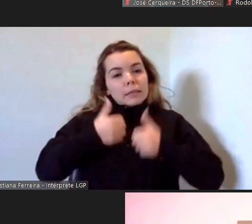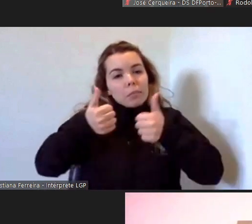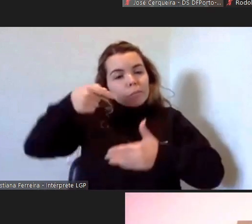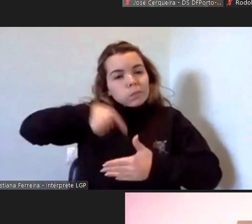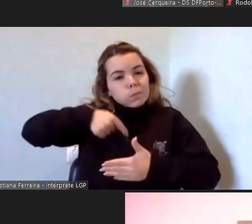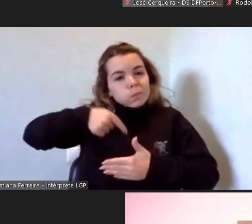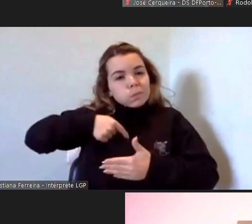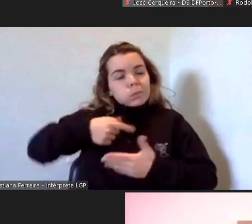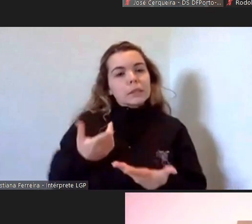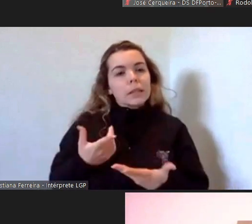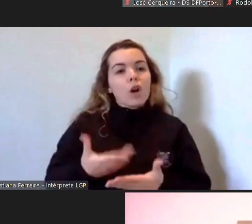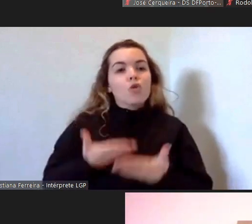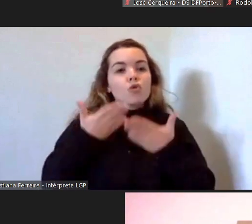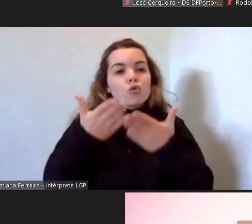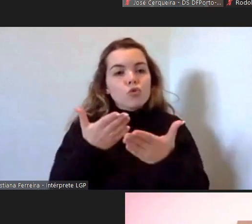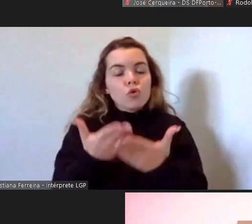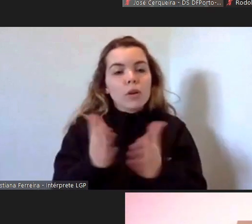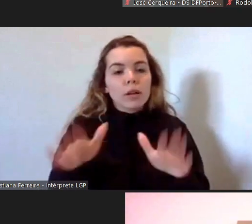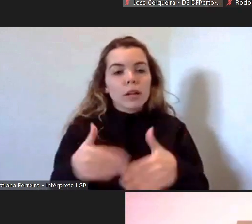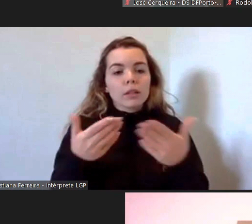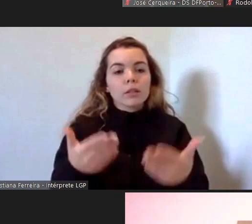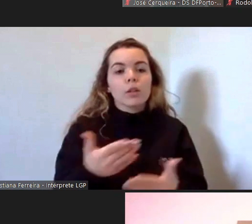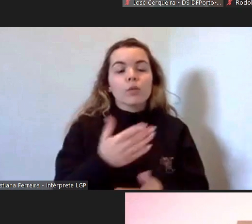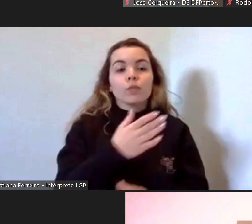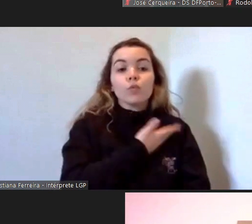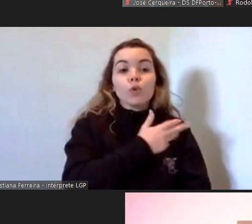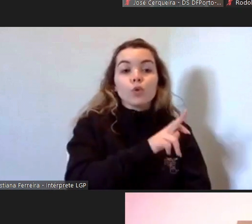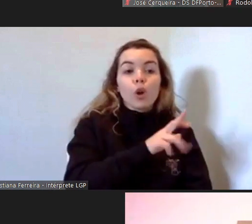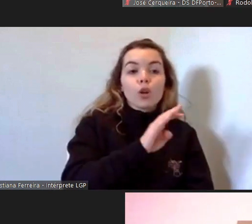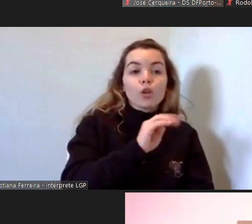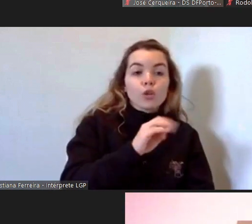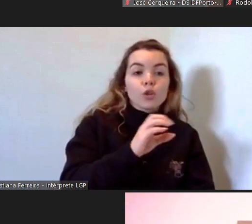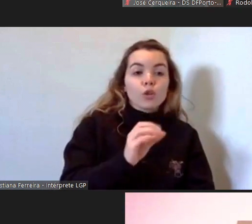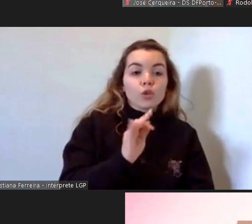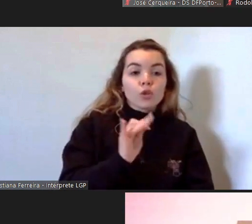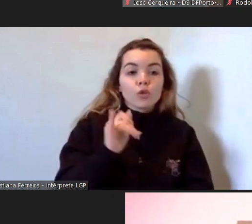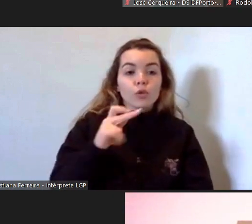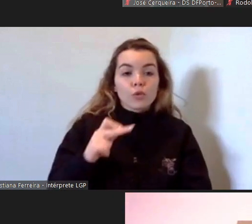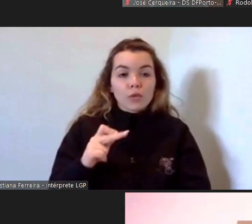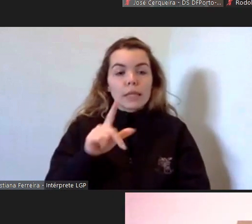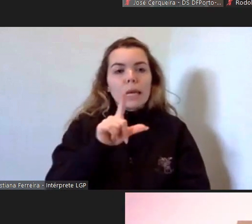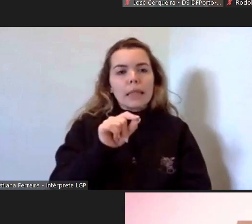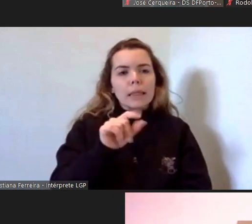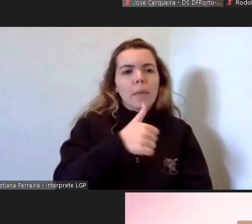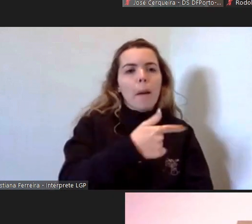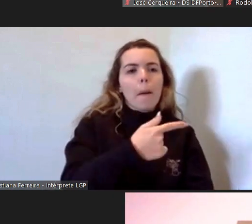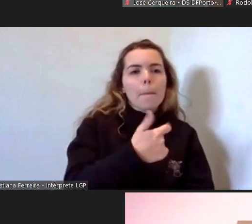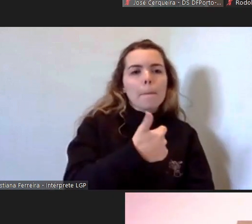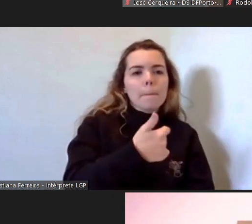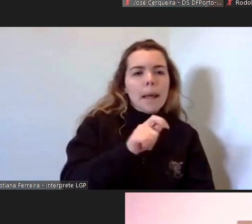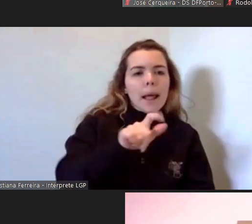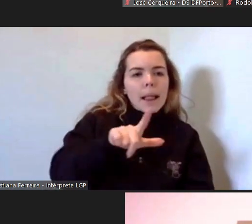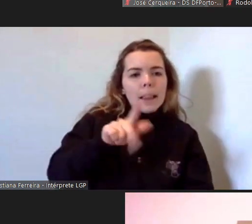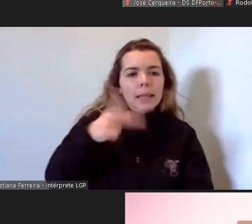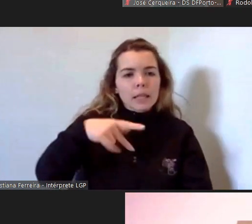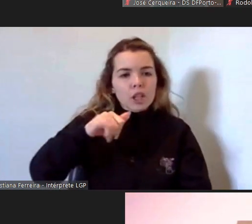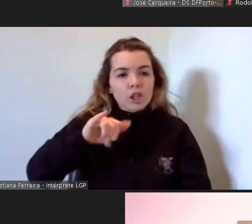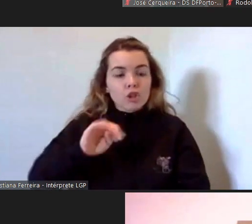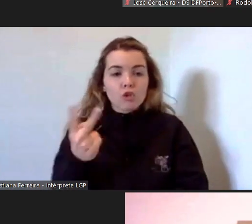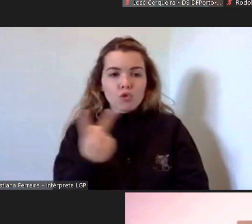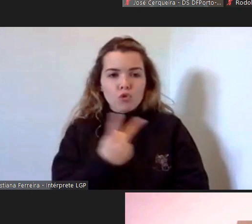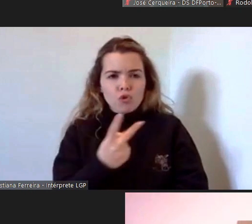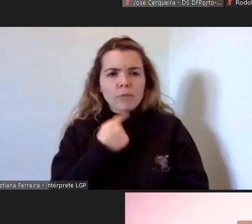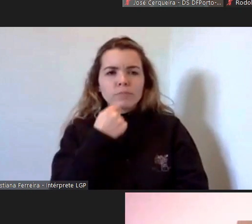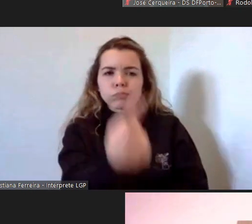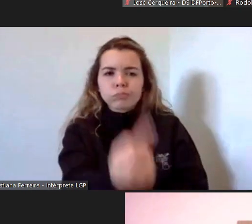dizia a doutora Sofia Couto e a doutora Belkis que nós demos a palavra aos